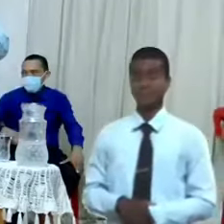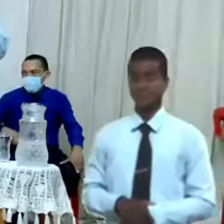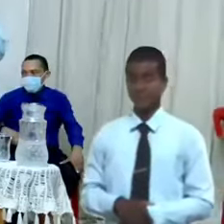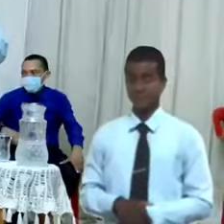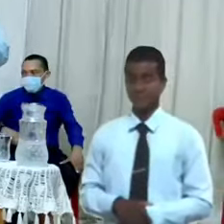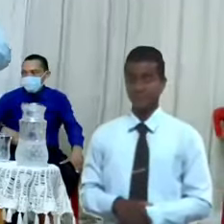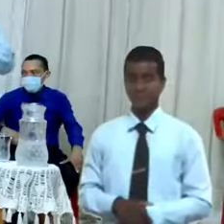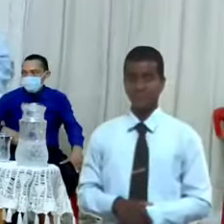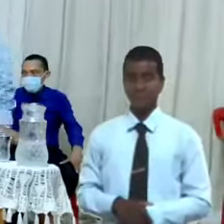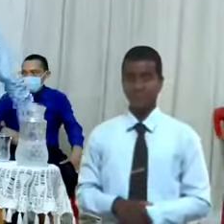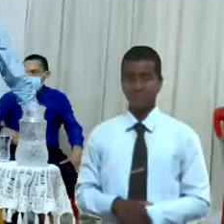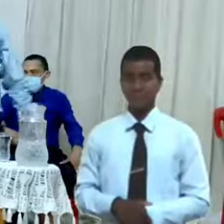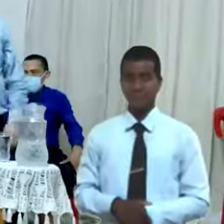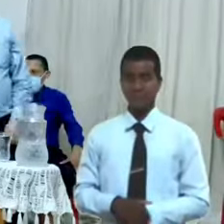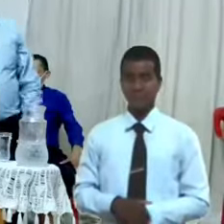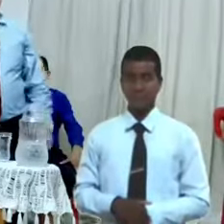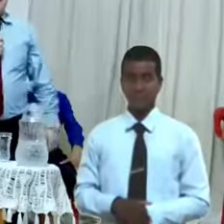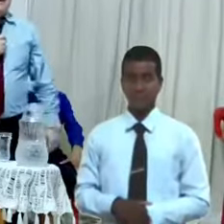22 o 23 de Job.